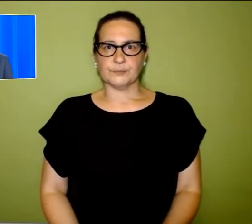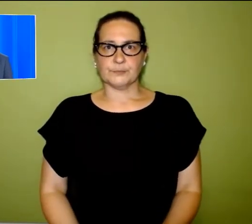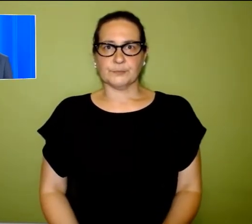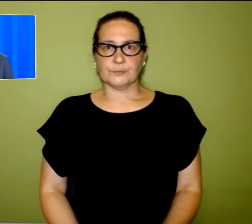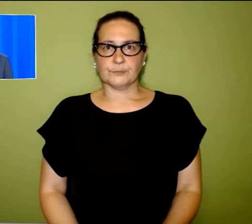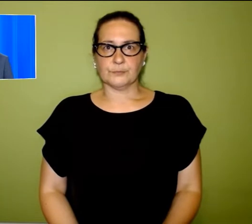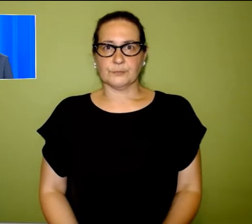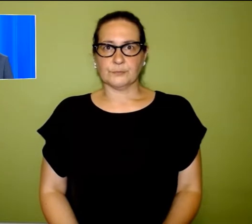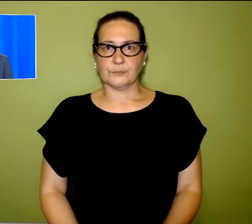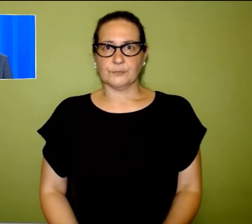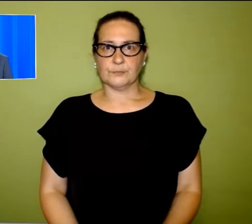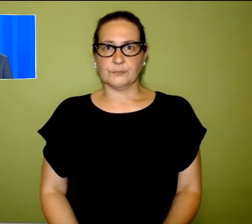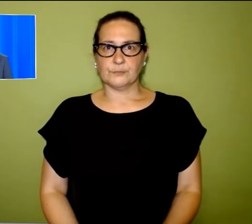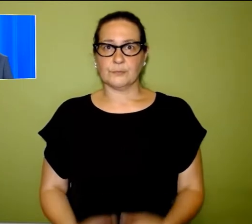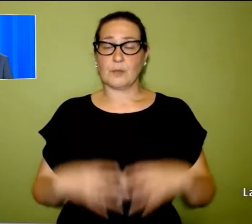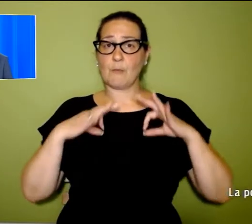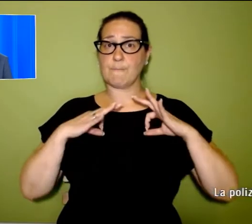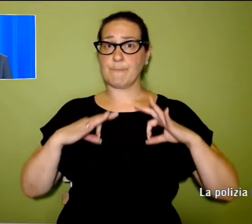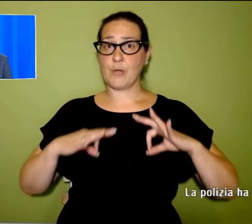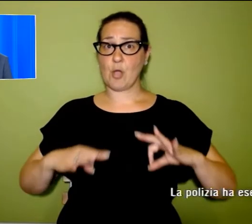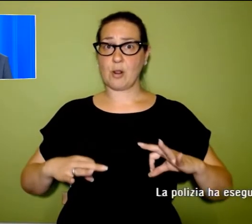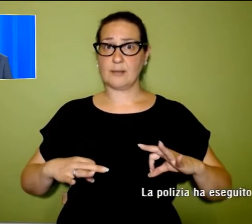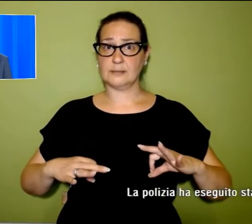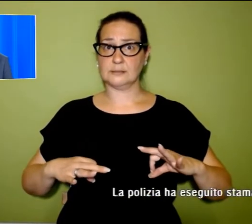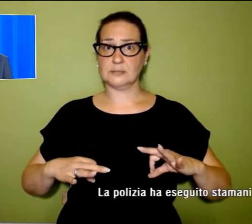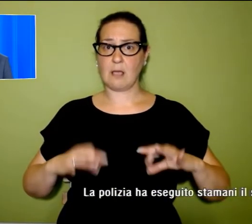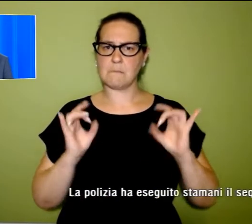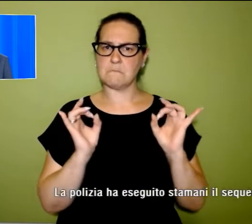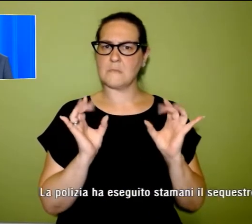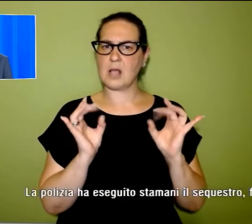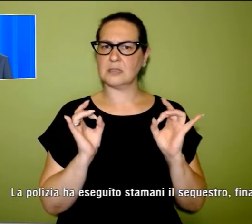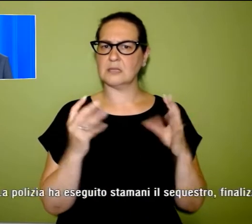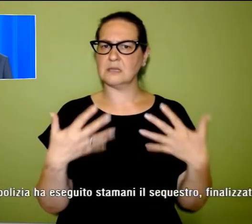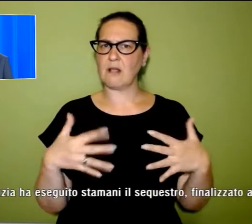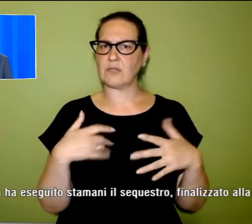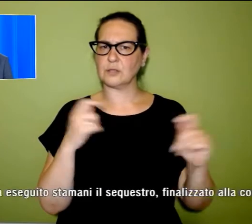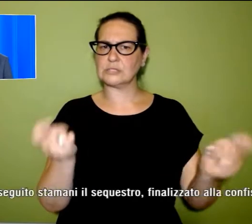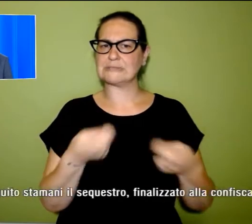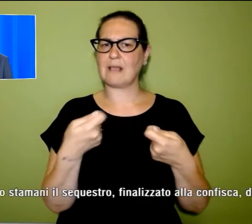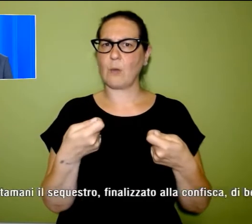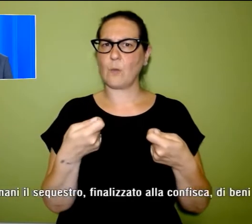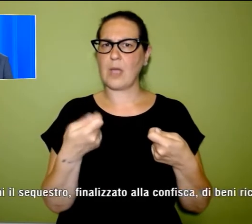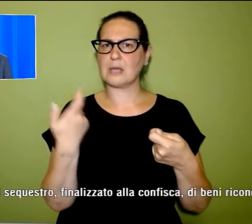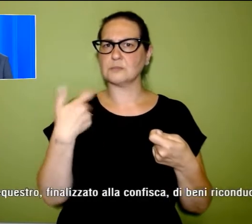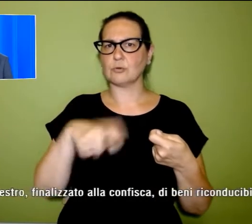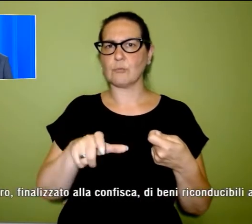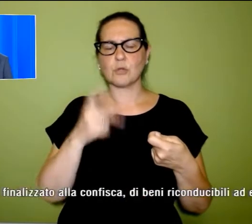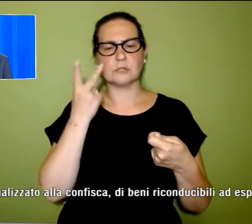La Polizia ha eseguito stamani il sequestro finalizzato alla confisca di beni